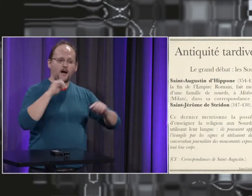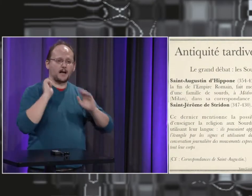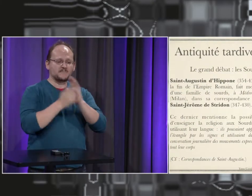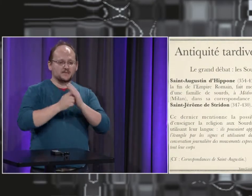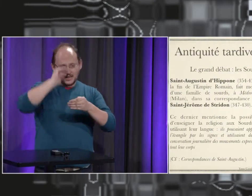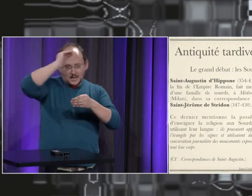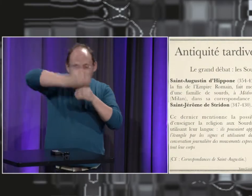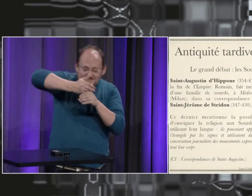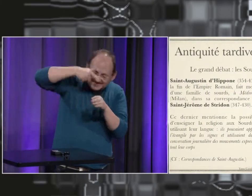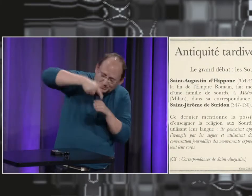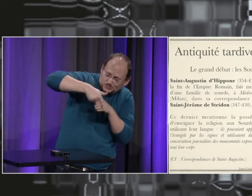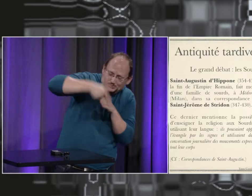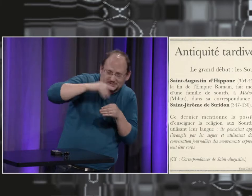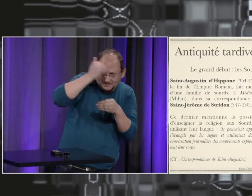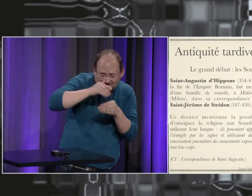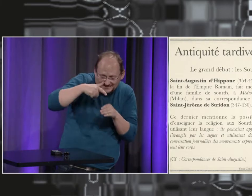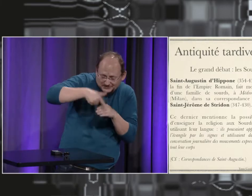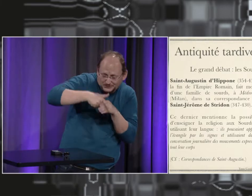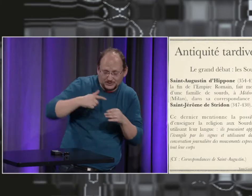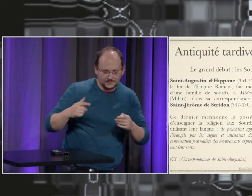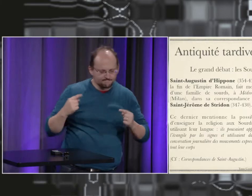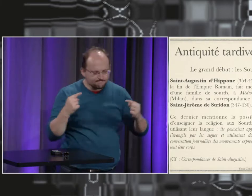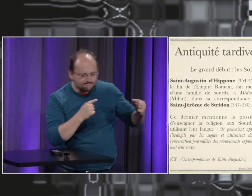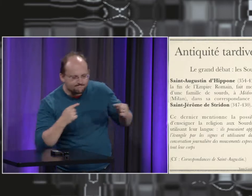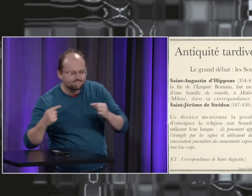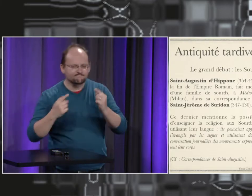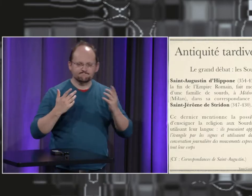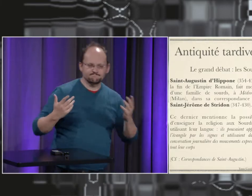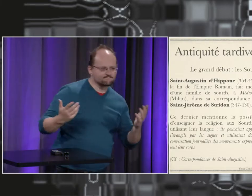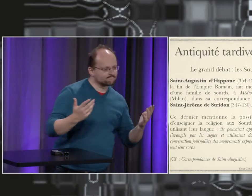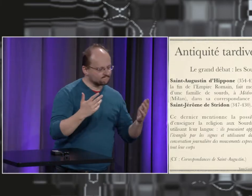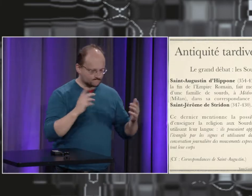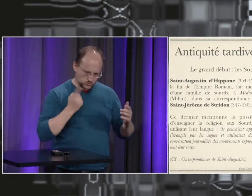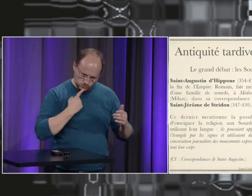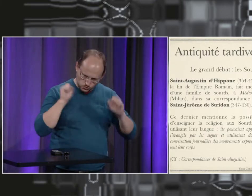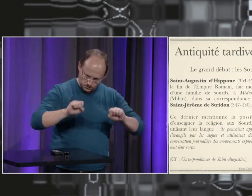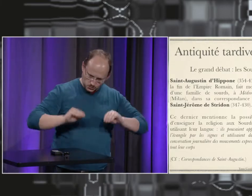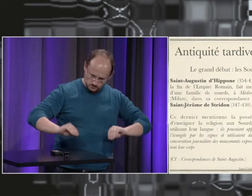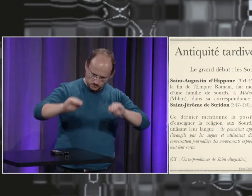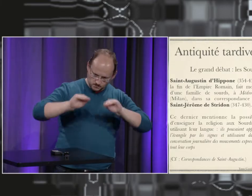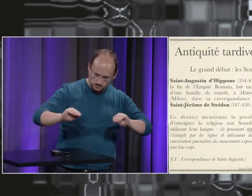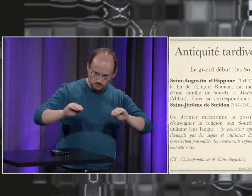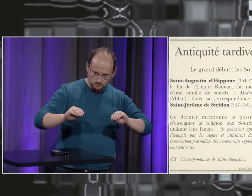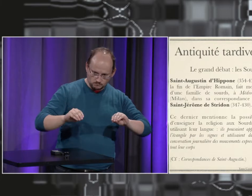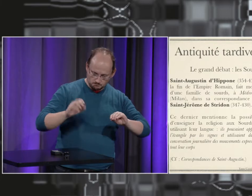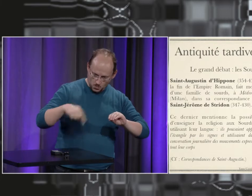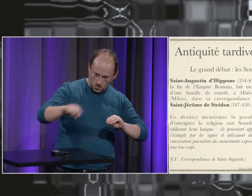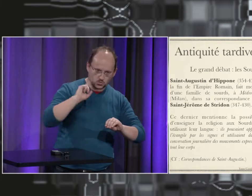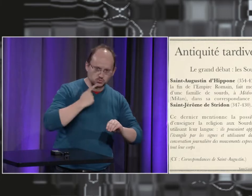il y avait déjà au tout début du Moyen-Âge des débats autour de la